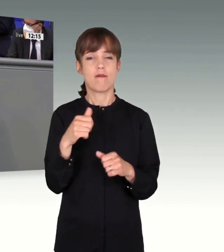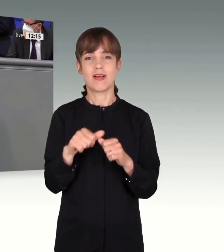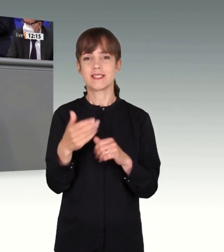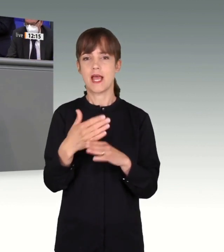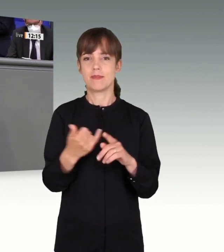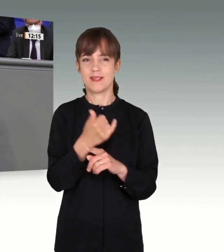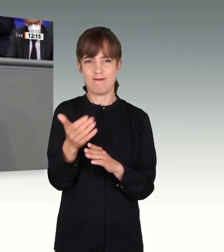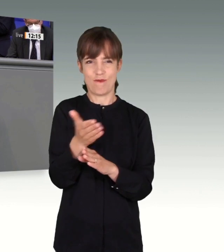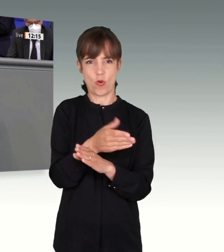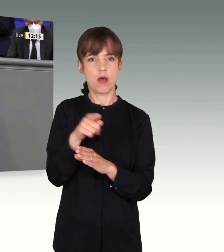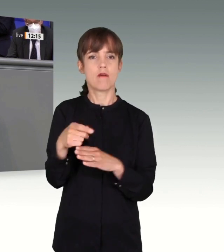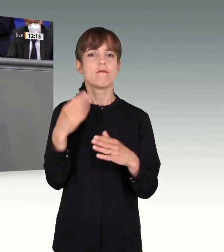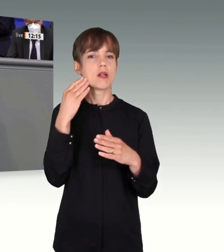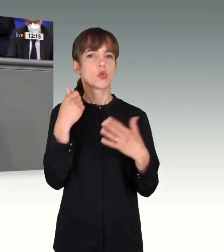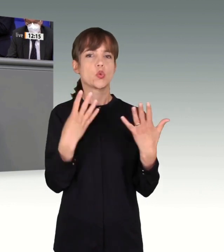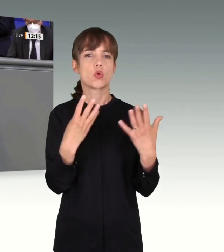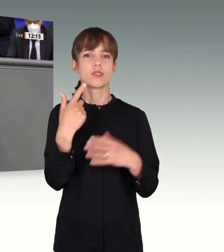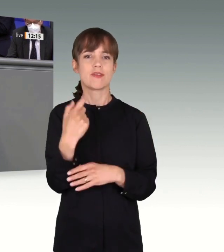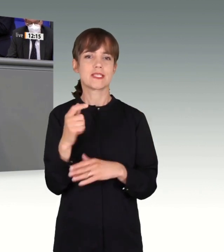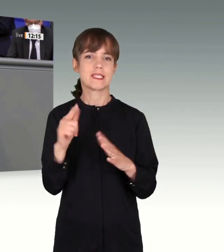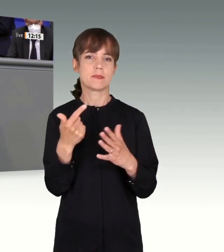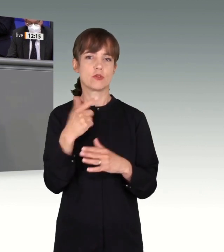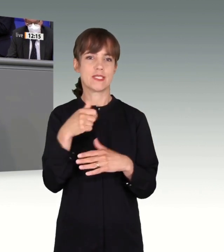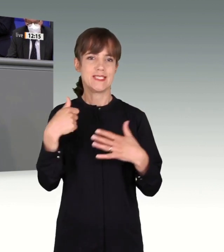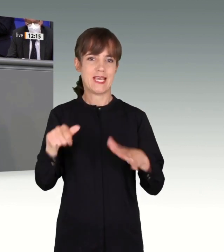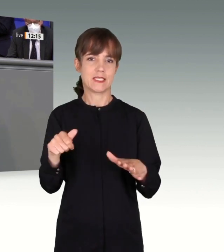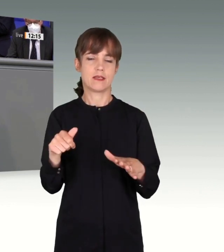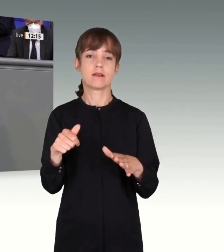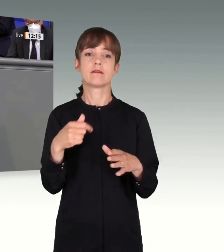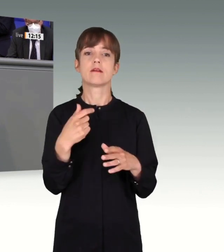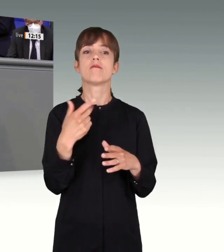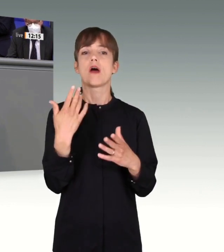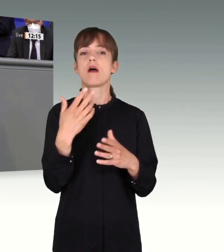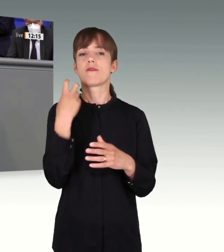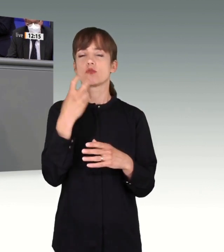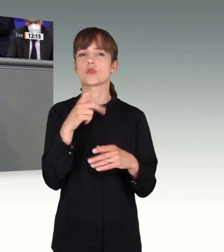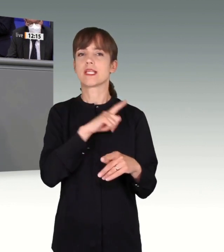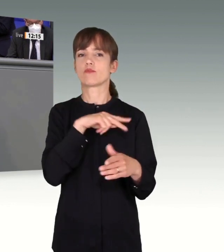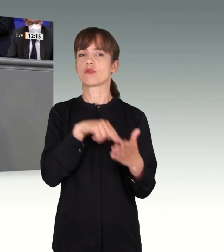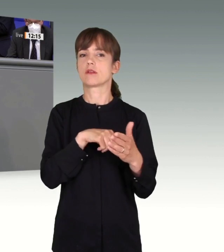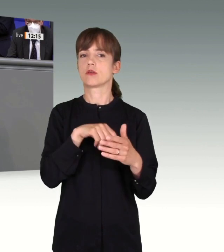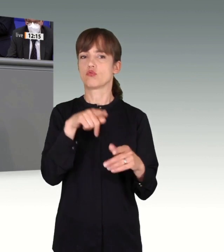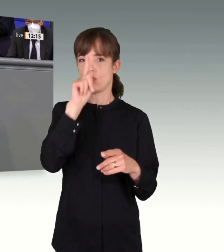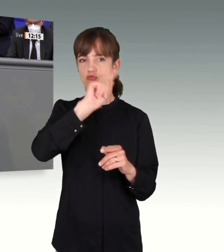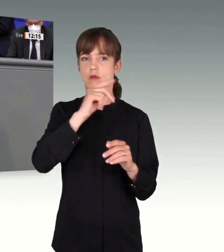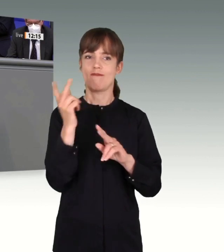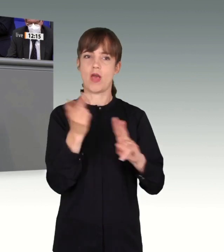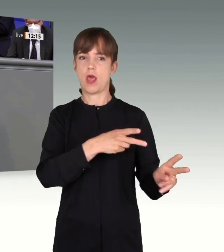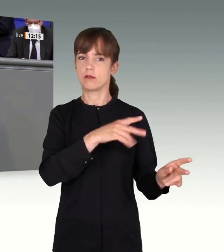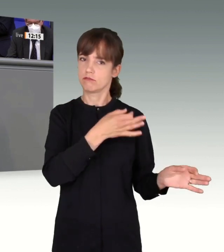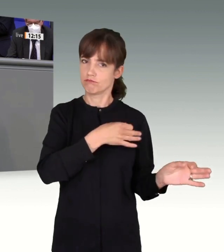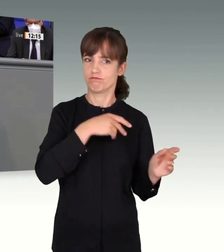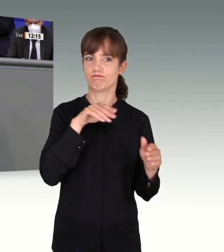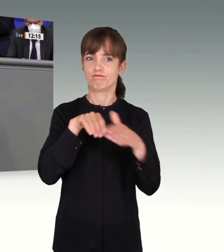hatte, Berlin zu verlassen, Deutschland zu verlassen. Es gab ein Ausreisesachverhalt in Friedrichshafen, wo die deutschen Sicherheitsbehörden